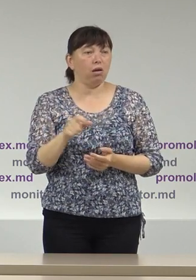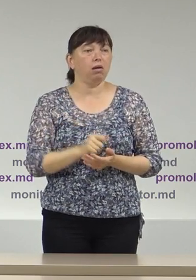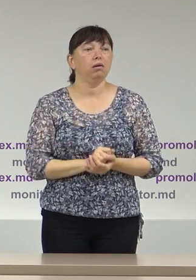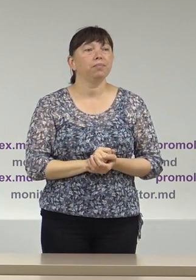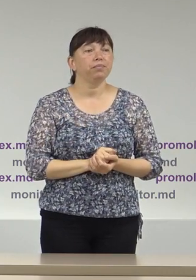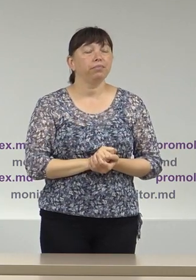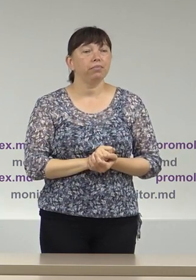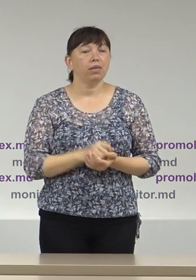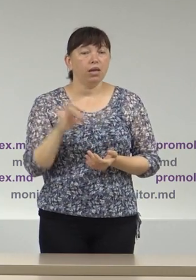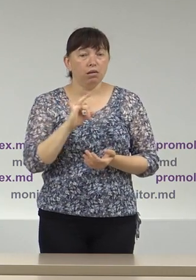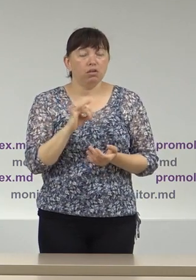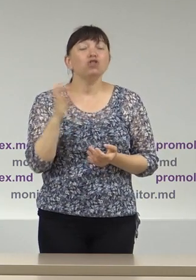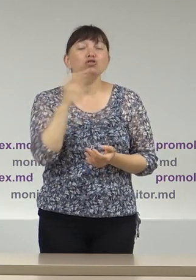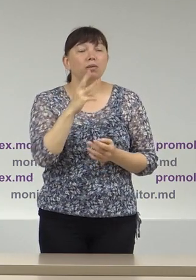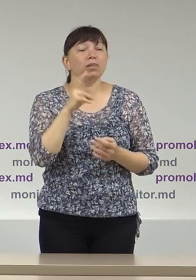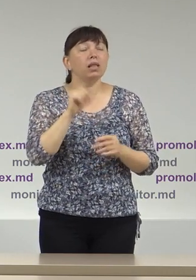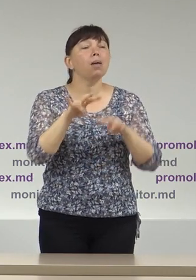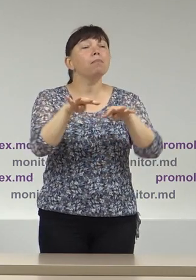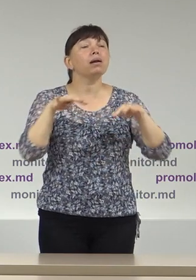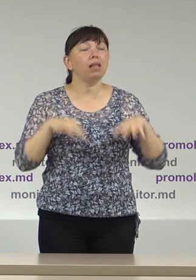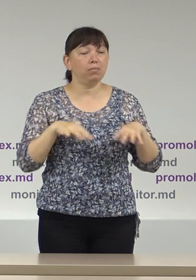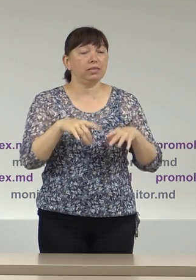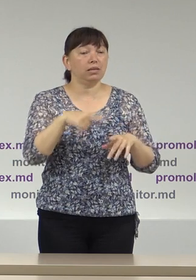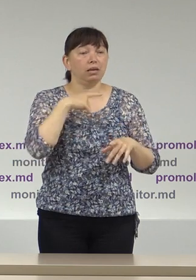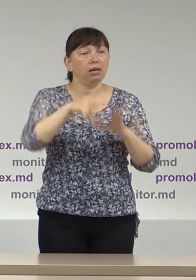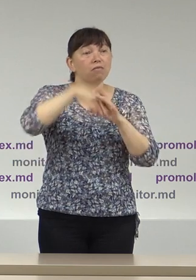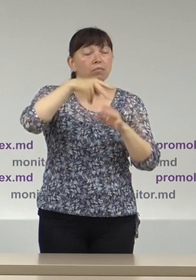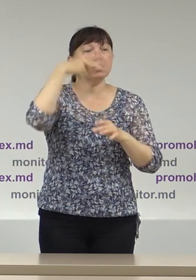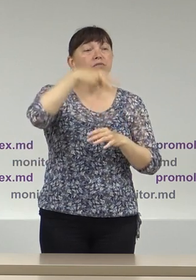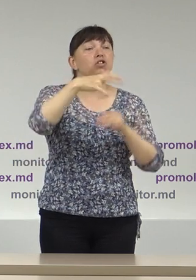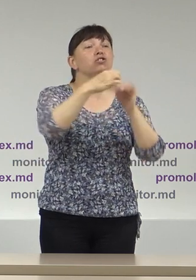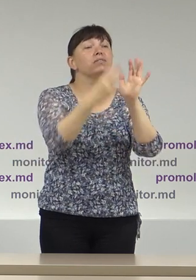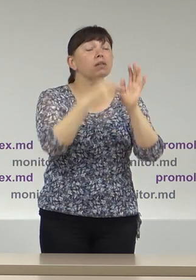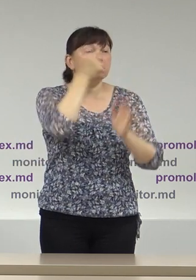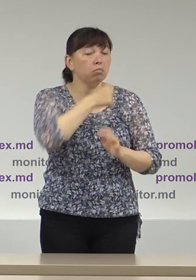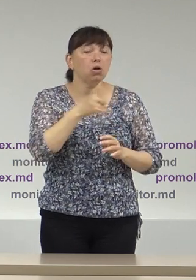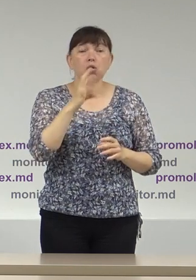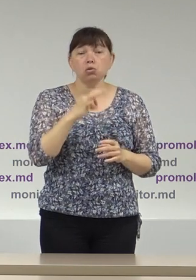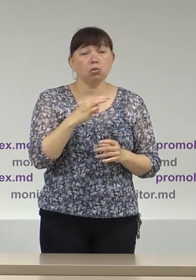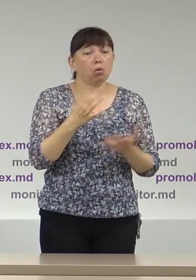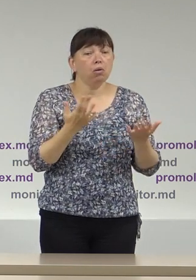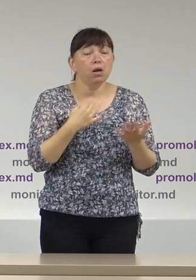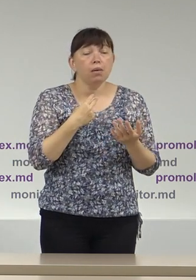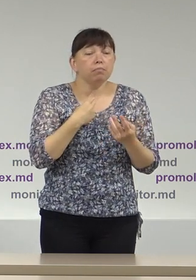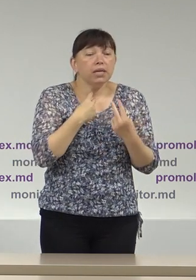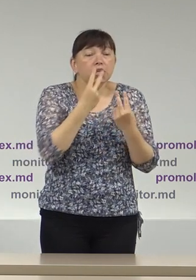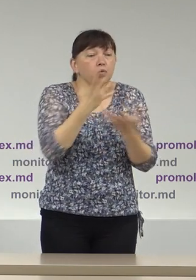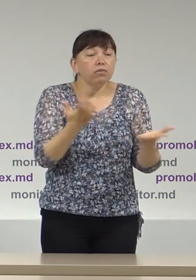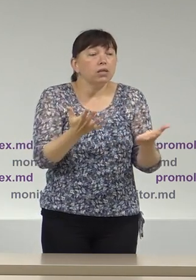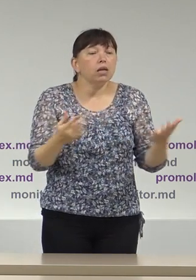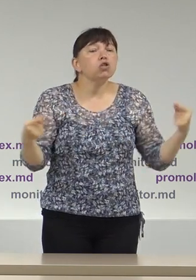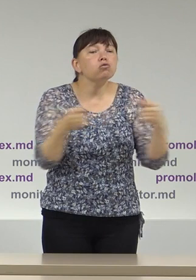și decât la alegerile parlamentare din 2019, nu am văzut o justificare foarte clară